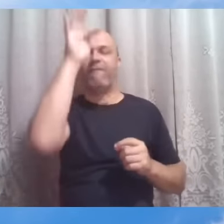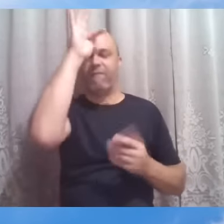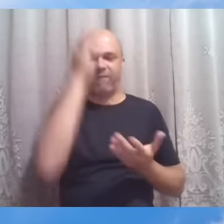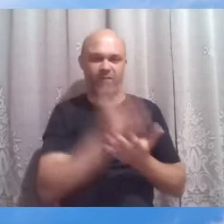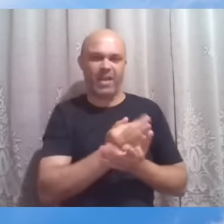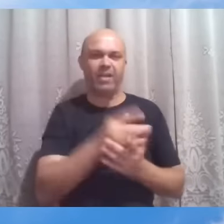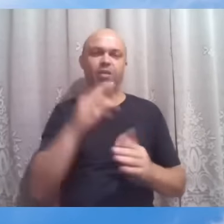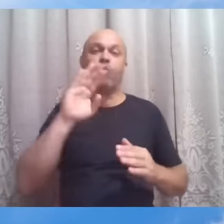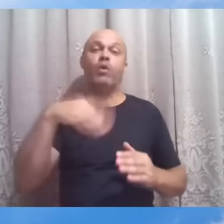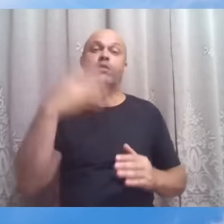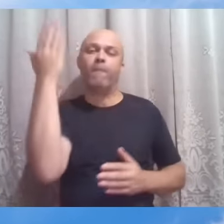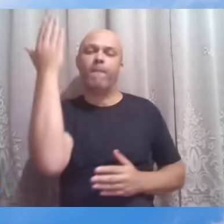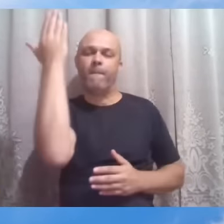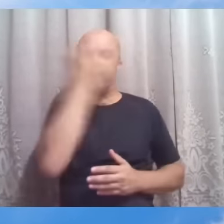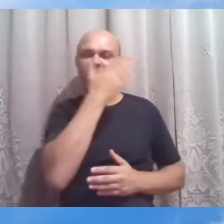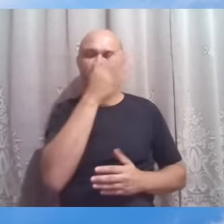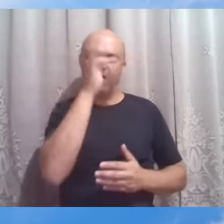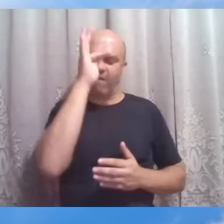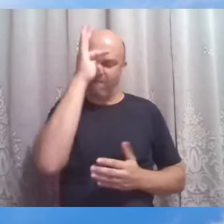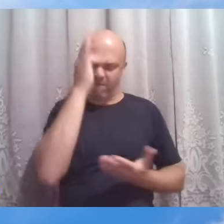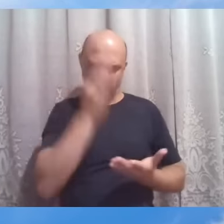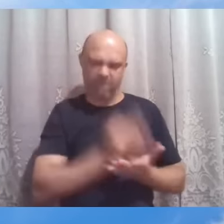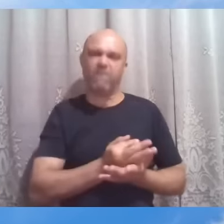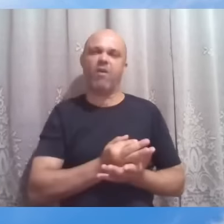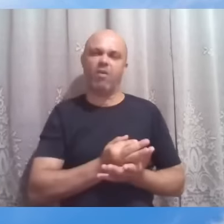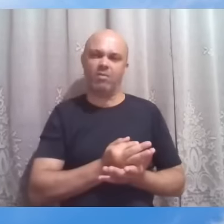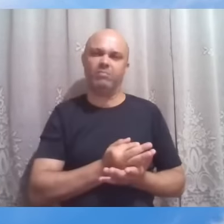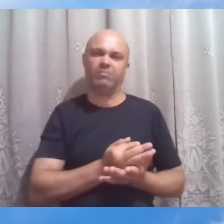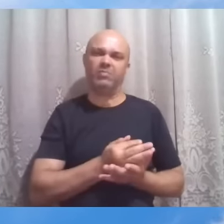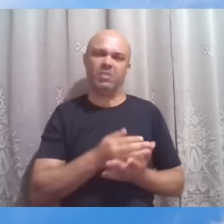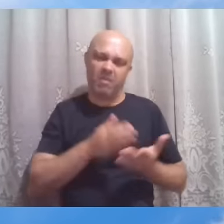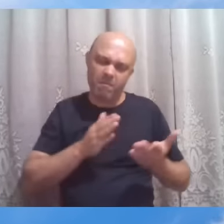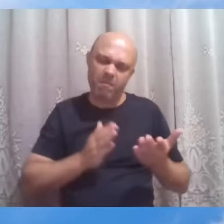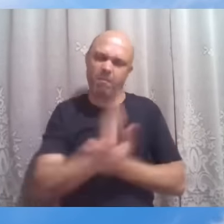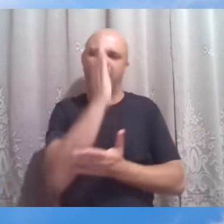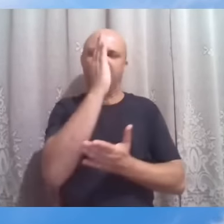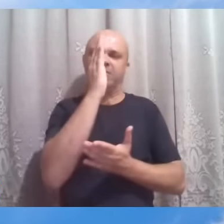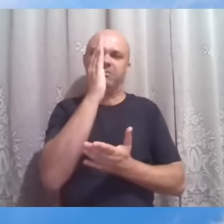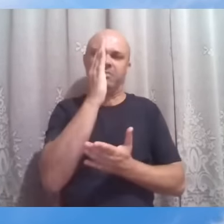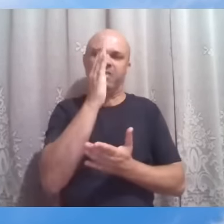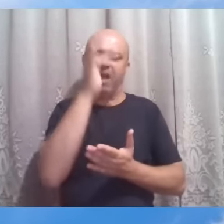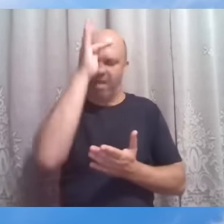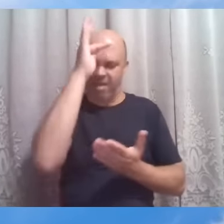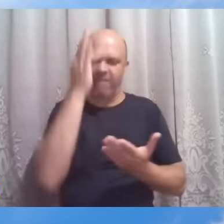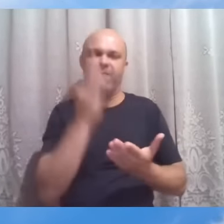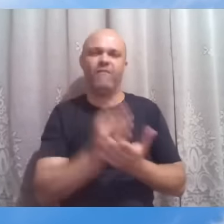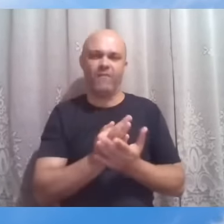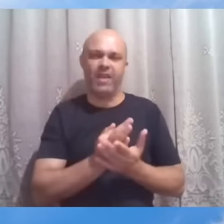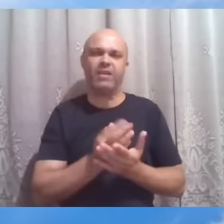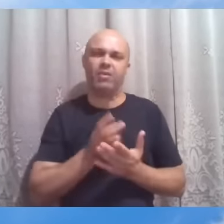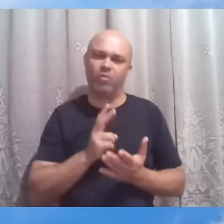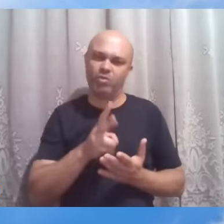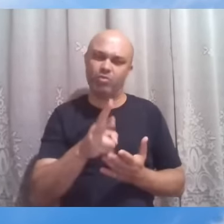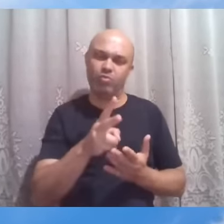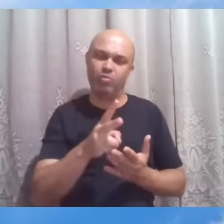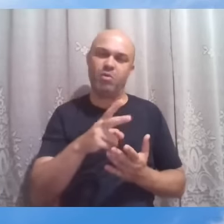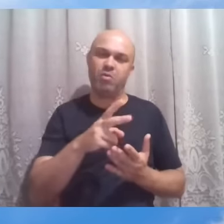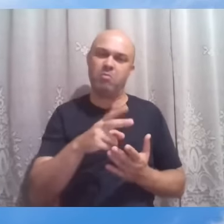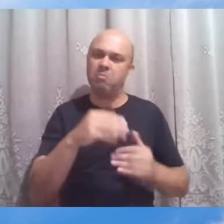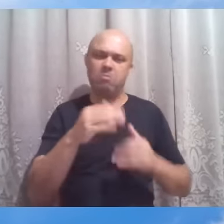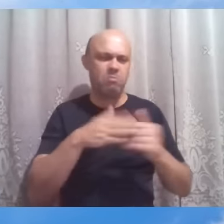prova a fé que passa no teste a fé que se afirma apesar da luta a fé